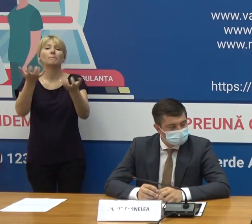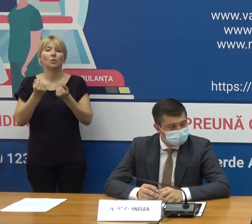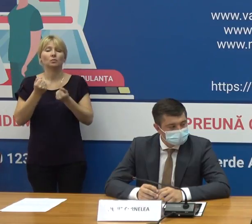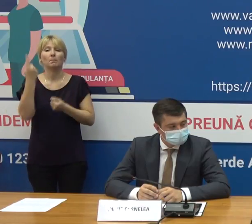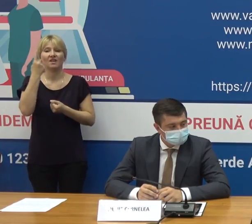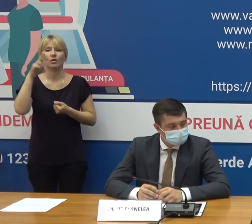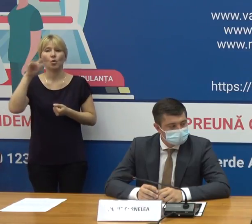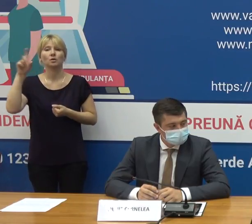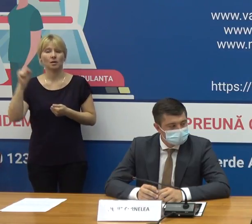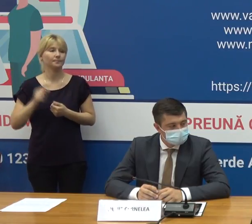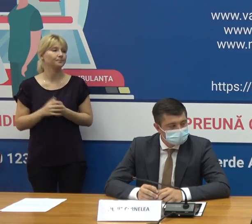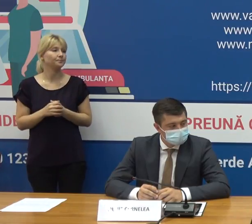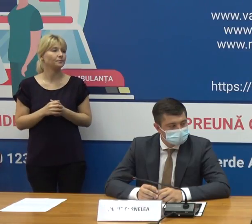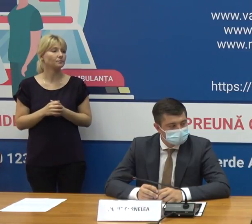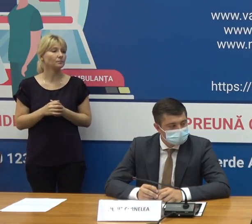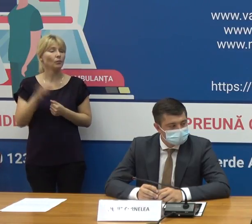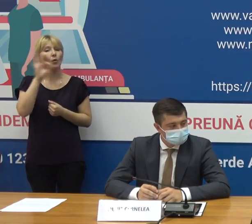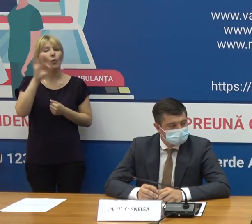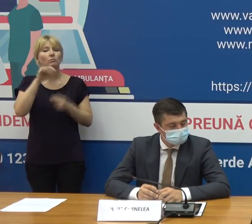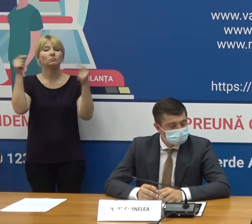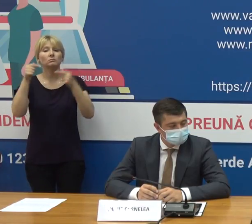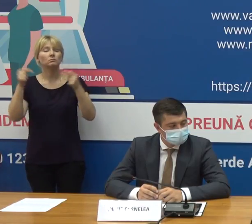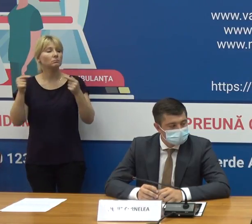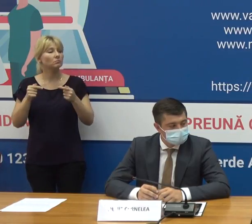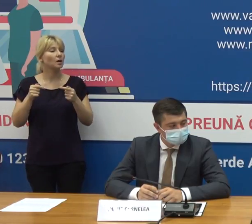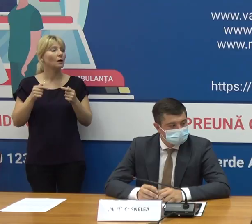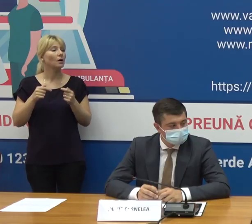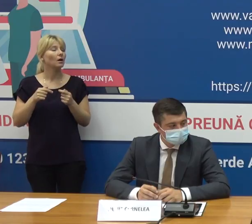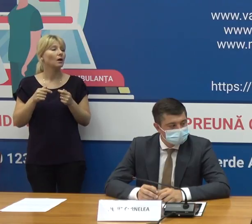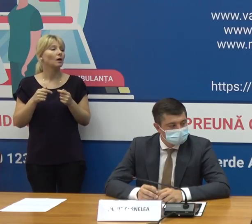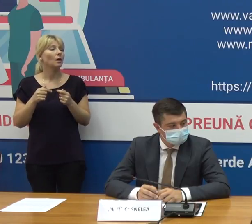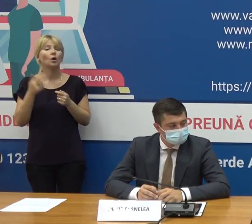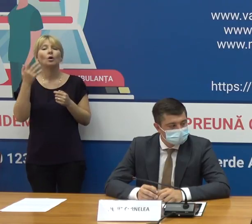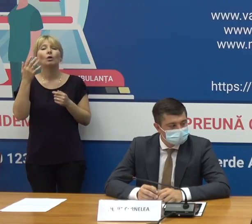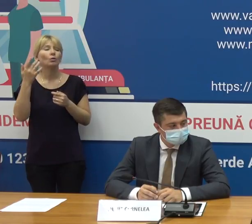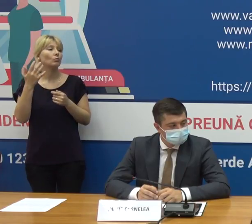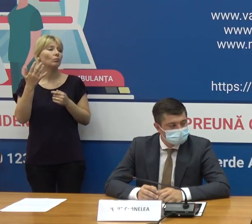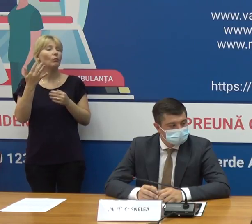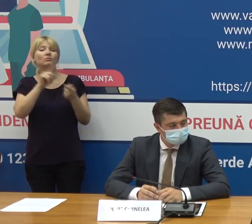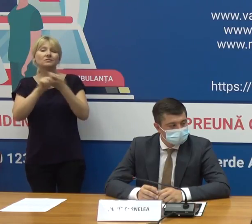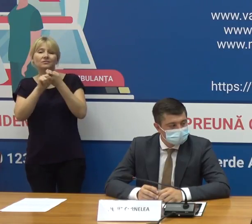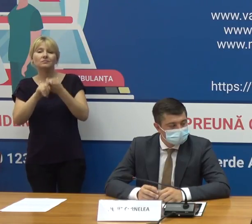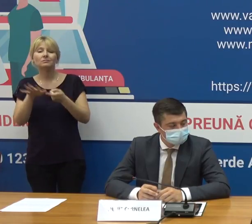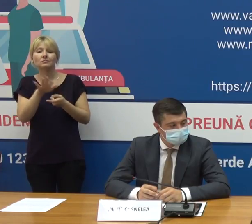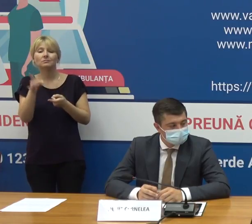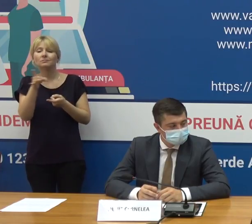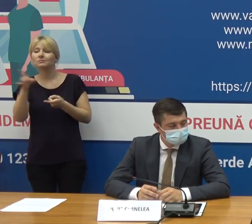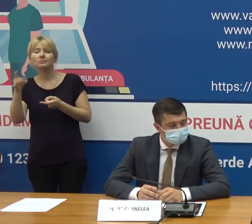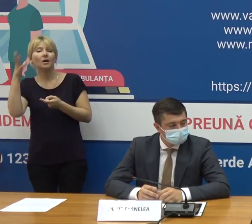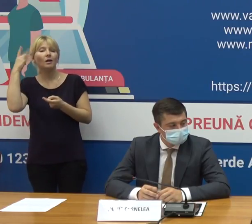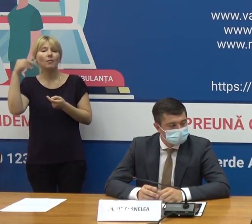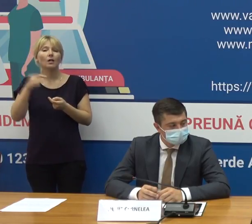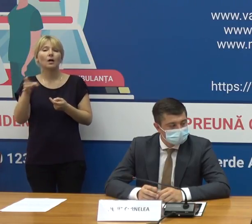doza 1 date cu privire la acoperire vaccinală în dependență de teritoriile administrative ale